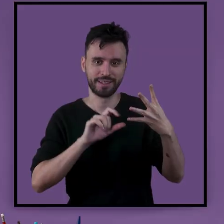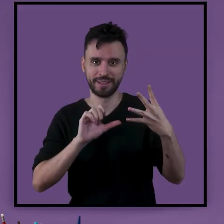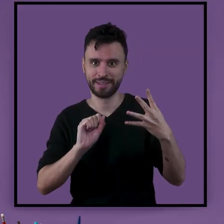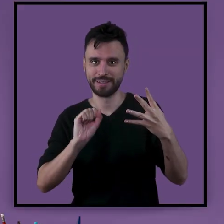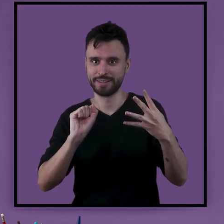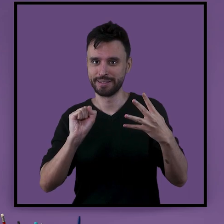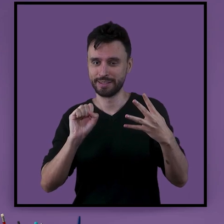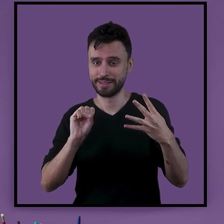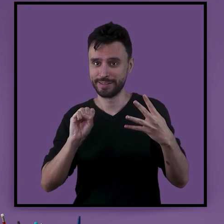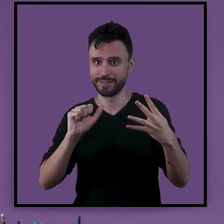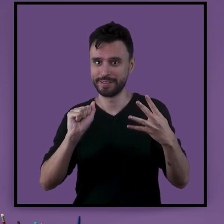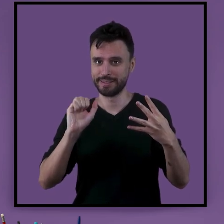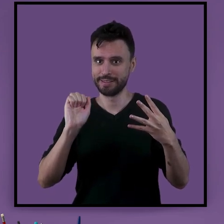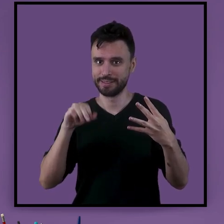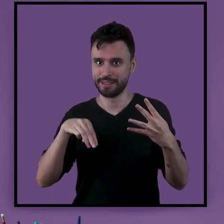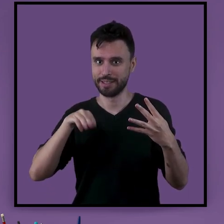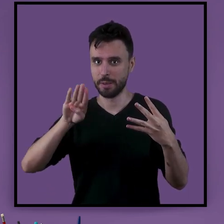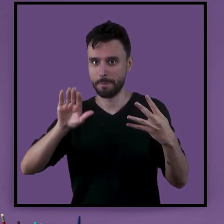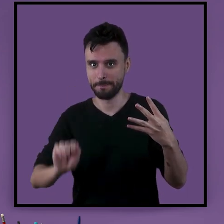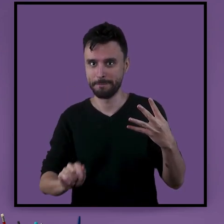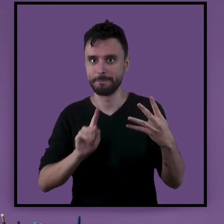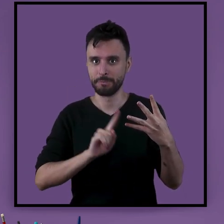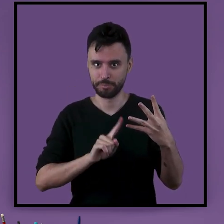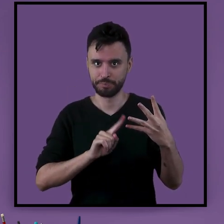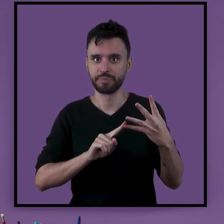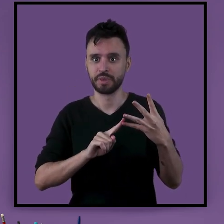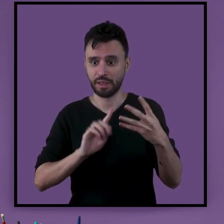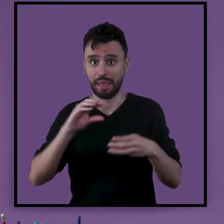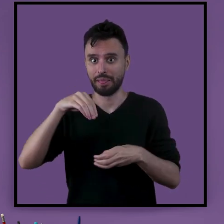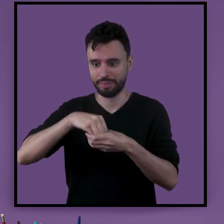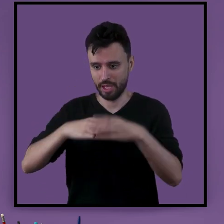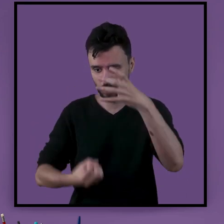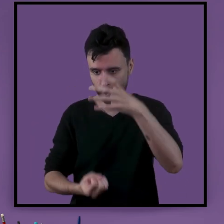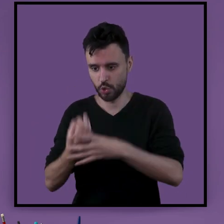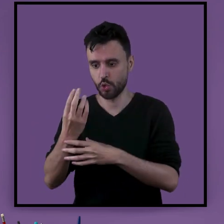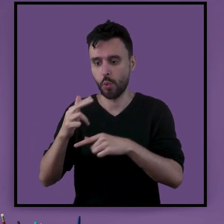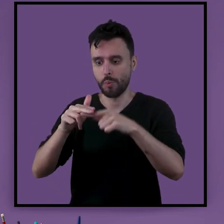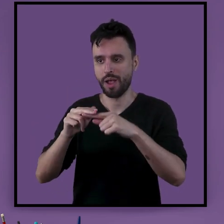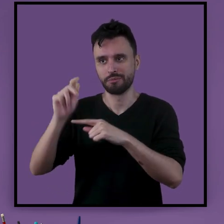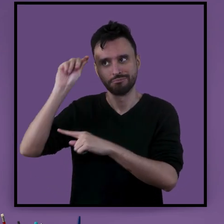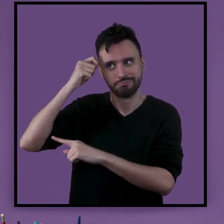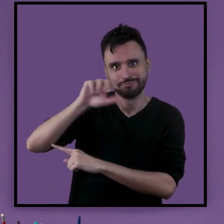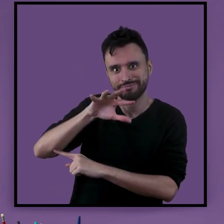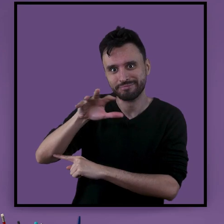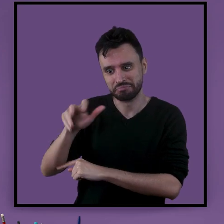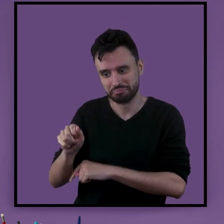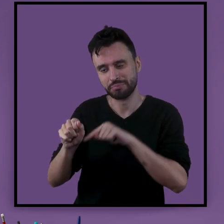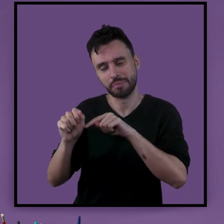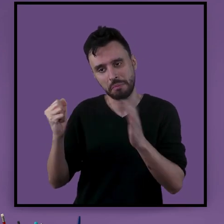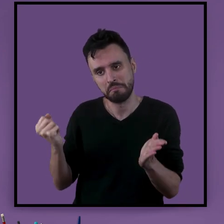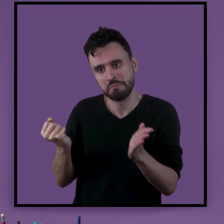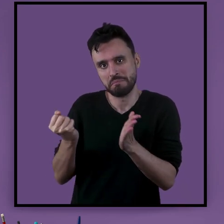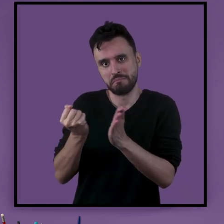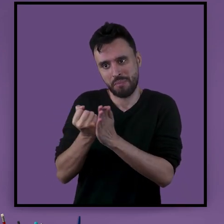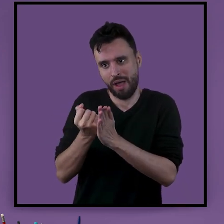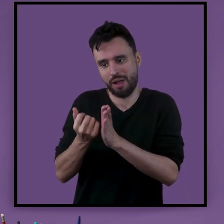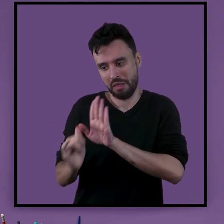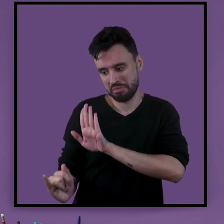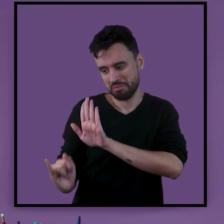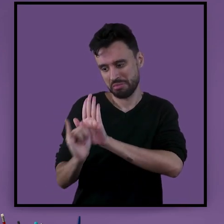Possui como uma de suas características de origem a cultura afro-brasileira. E é